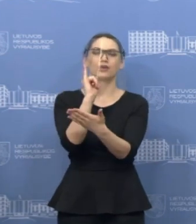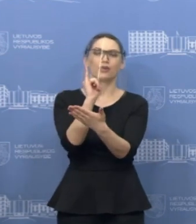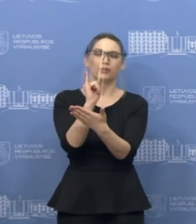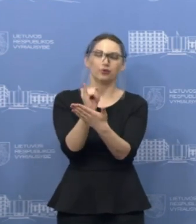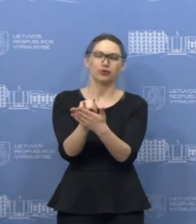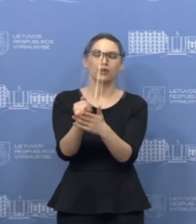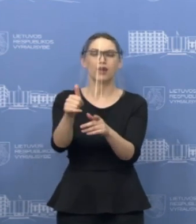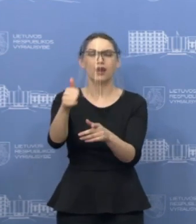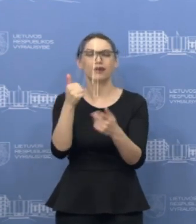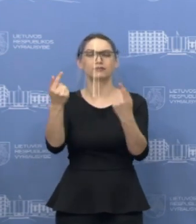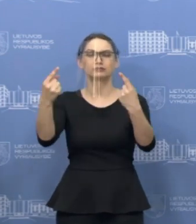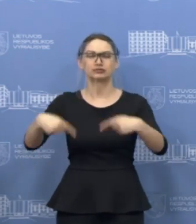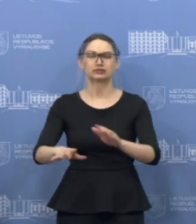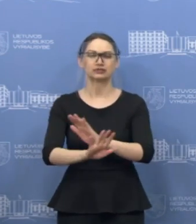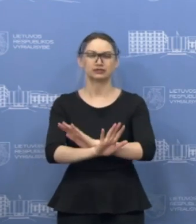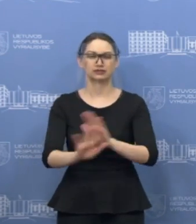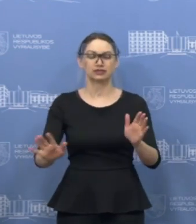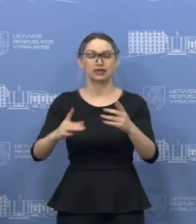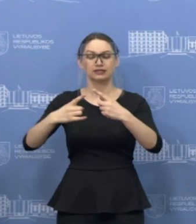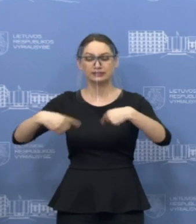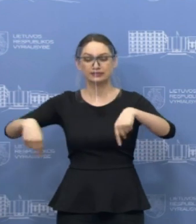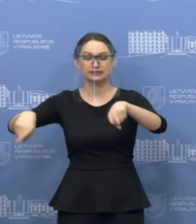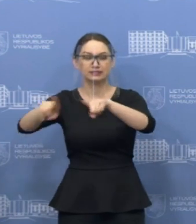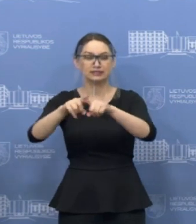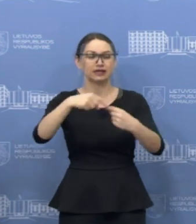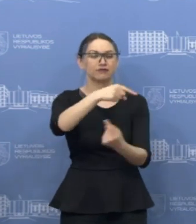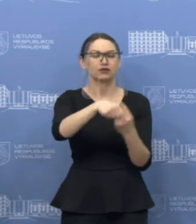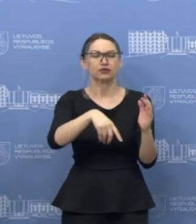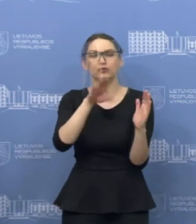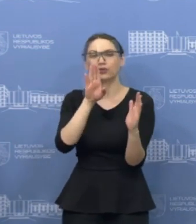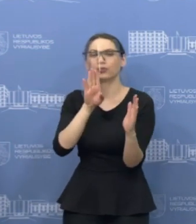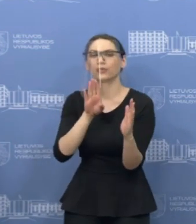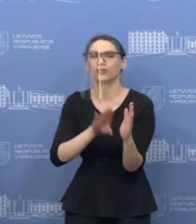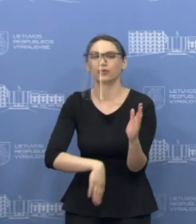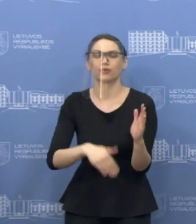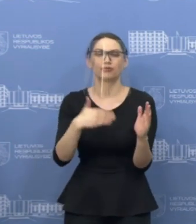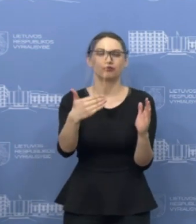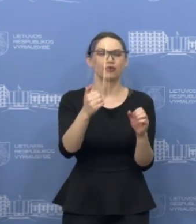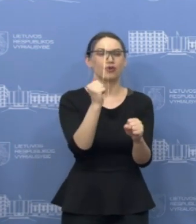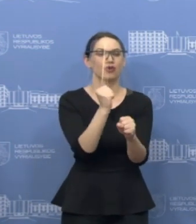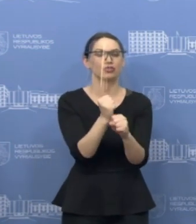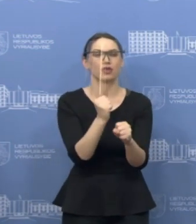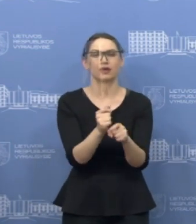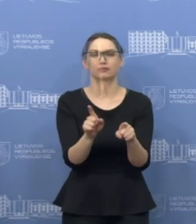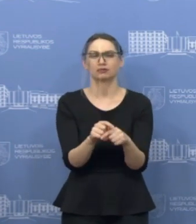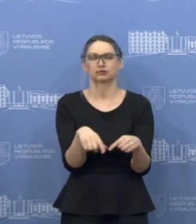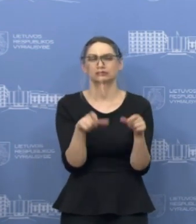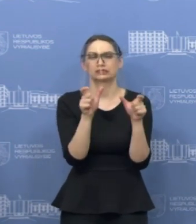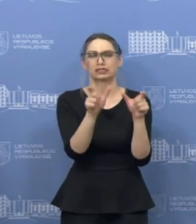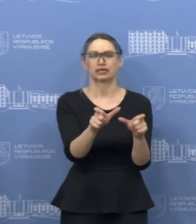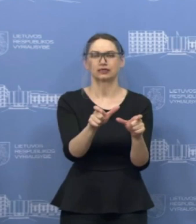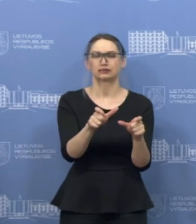palaikyti verslams iš tų sektorių, kurie yra labiausiai nukentėja, kurių veikla yra uždrausta ir